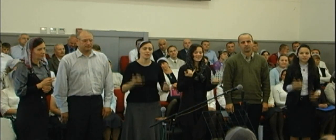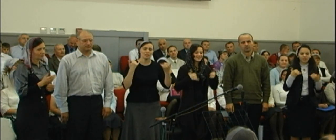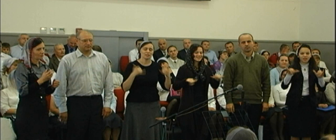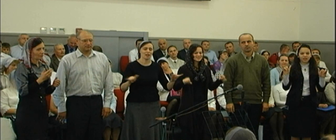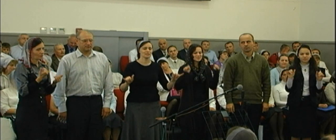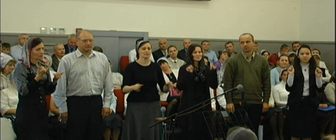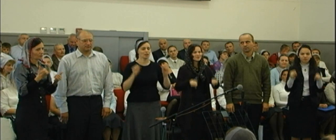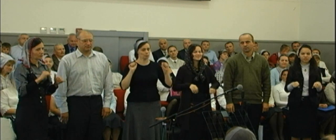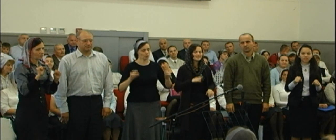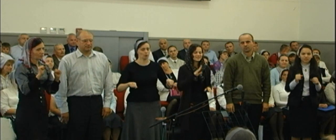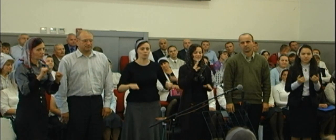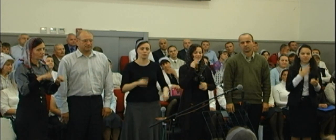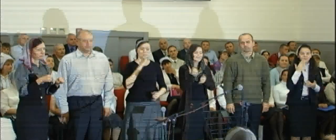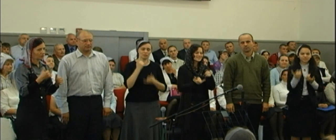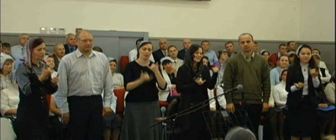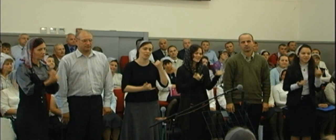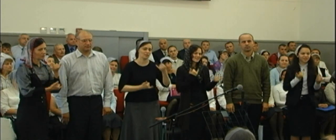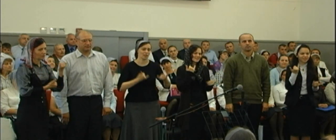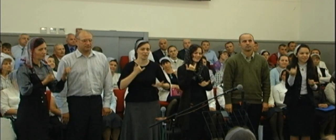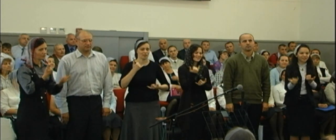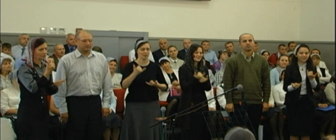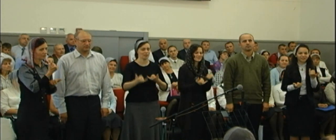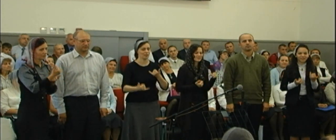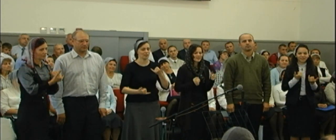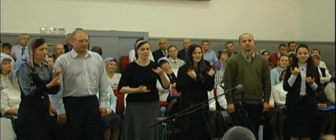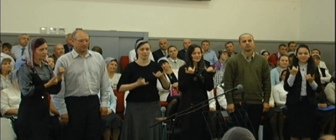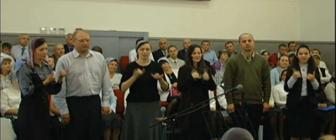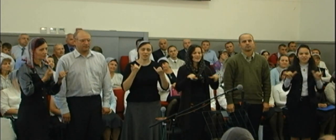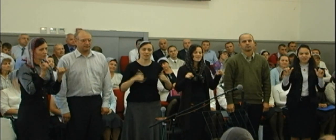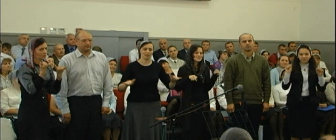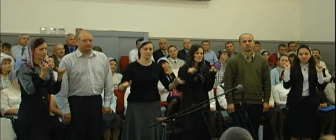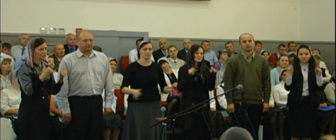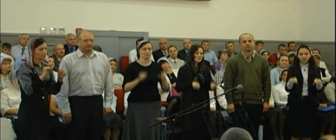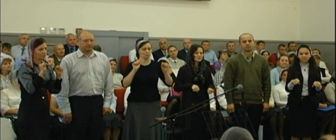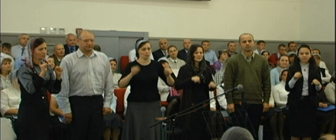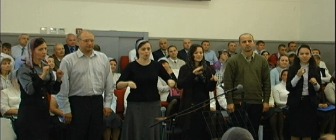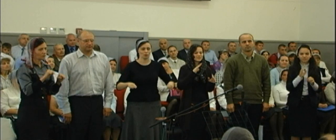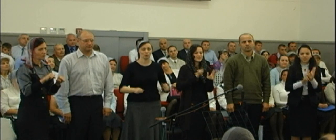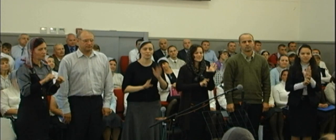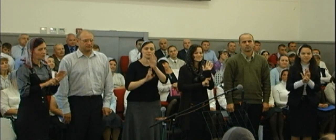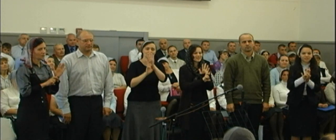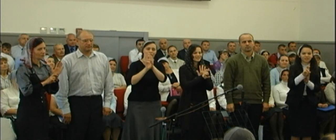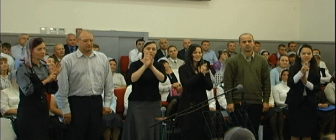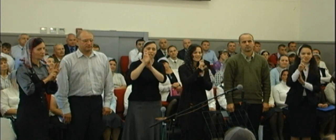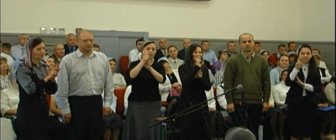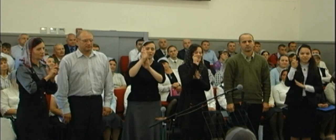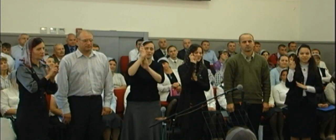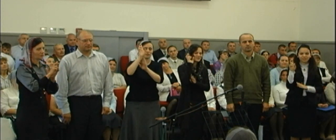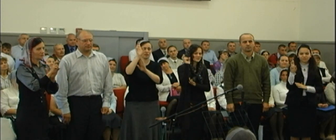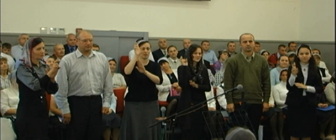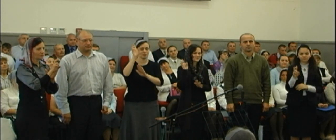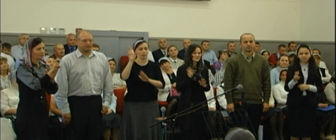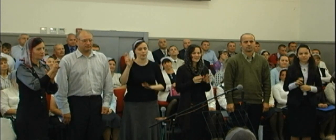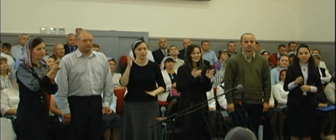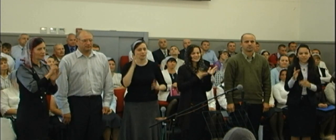Разве может невеста? Разве может невеста?